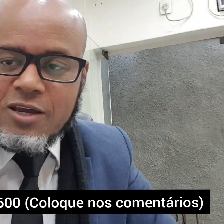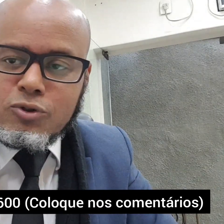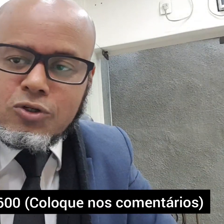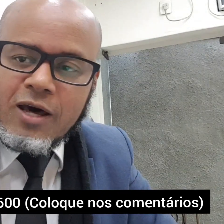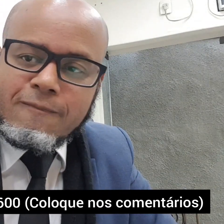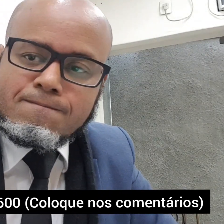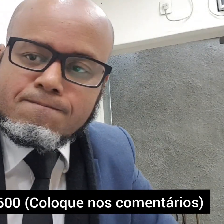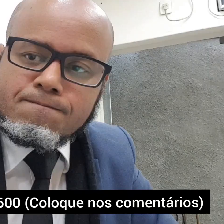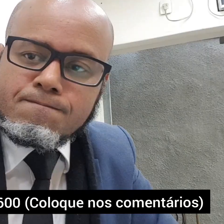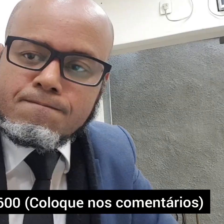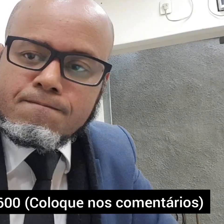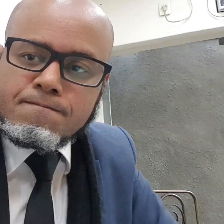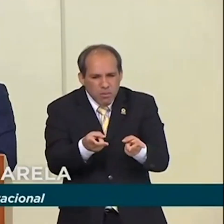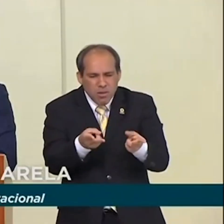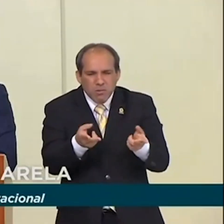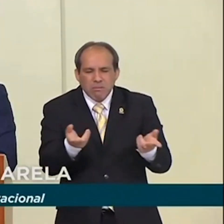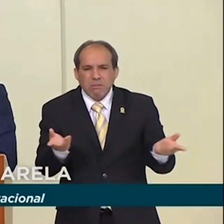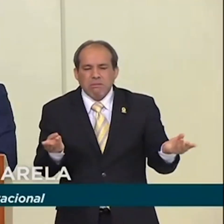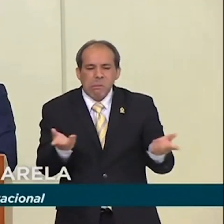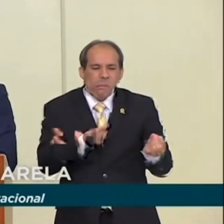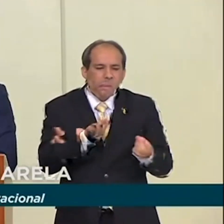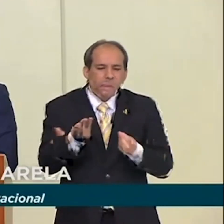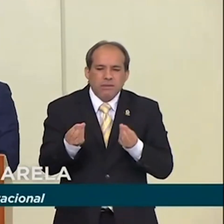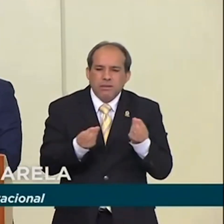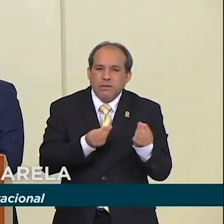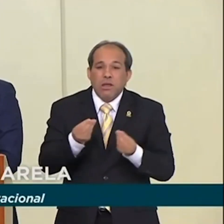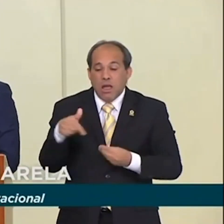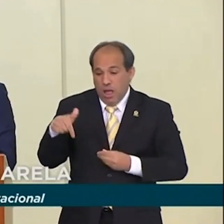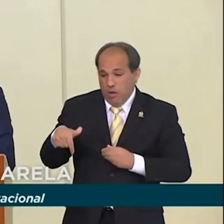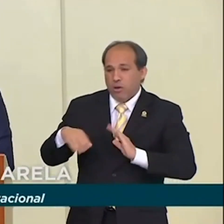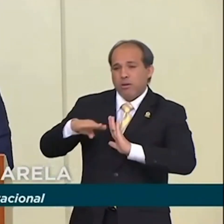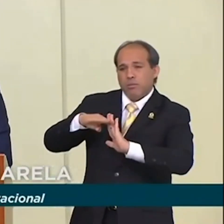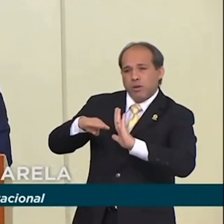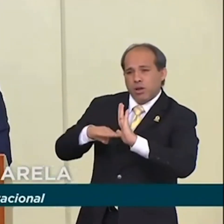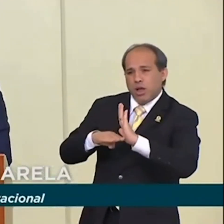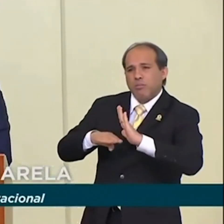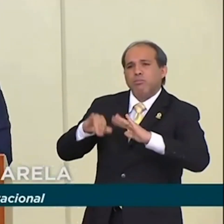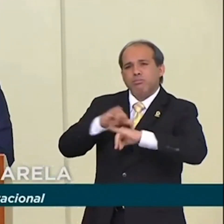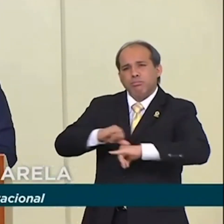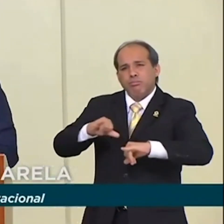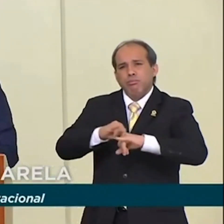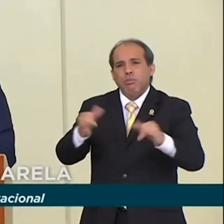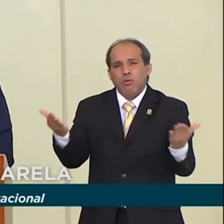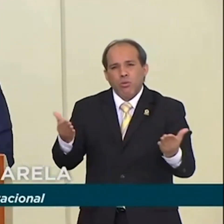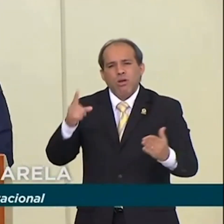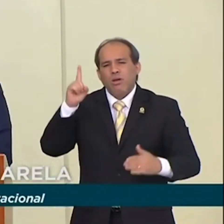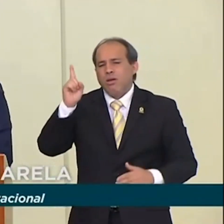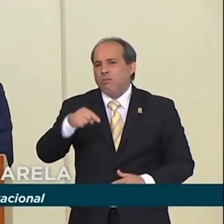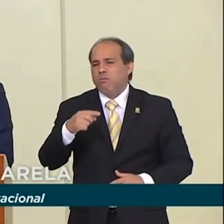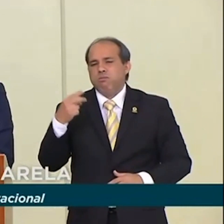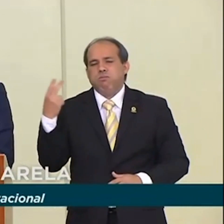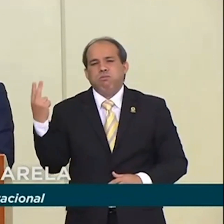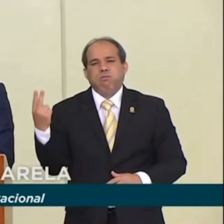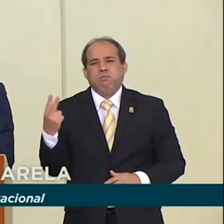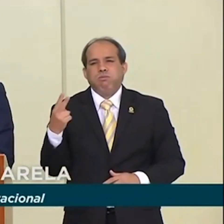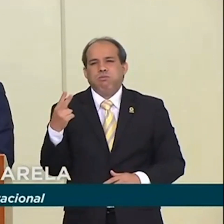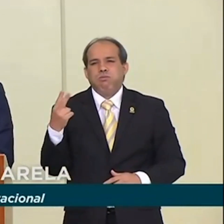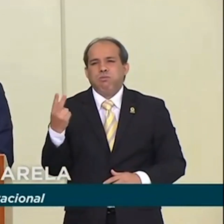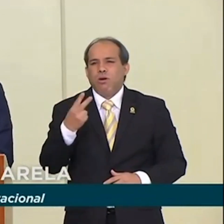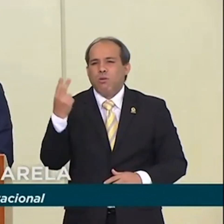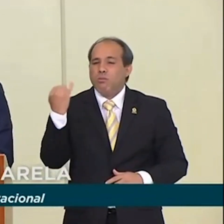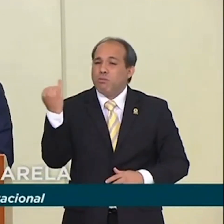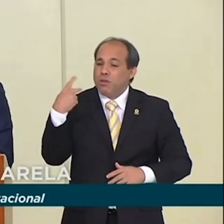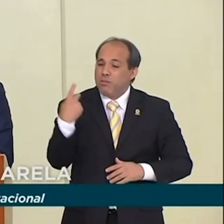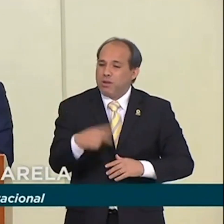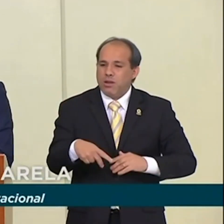Fique aí com o Jair Bolsonaro. Esse programa que está sendo lançado hoje é um programa vital para o país. E por que é